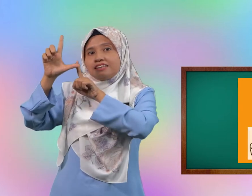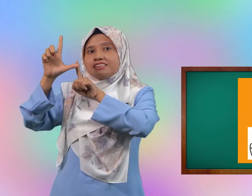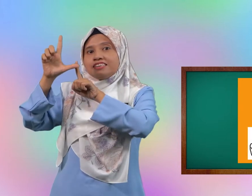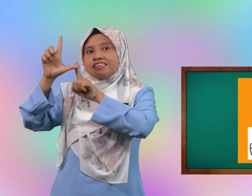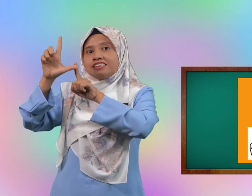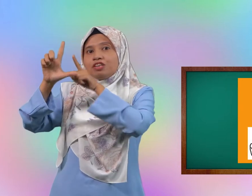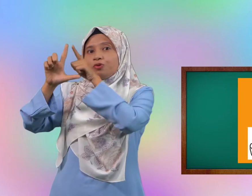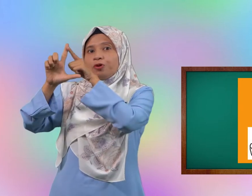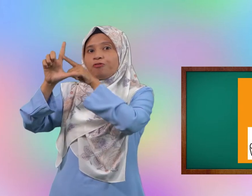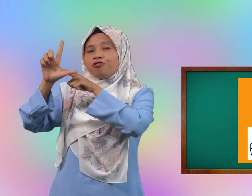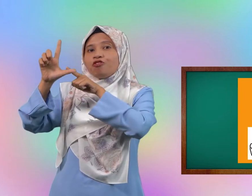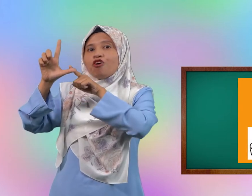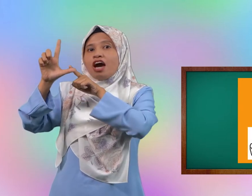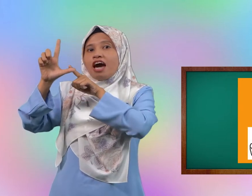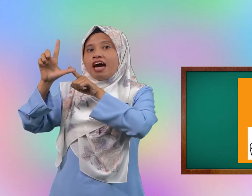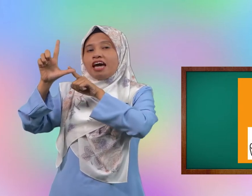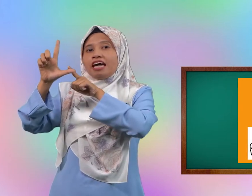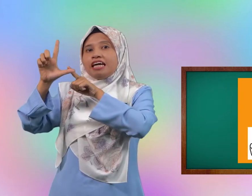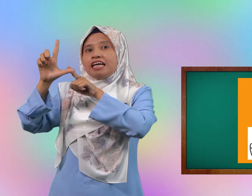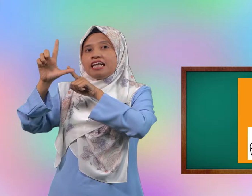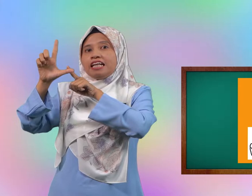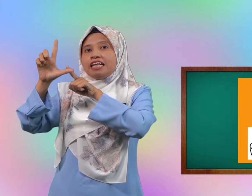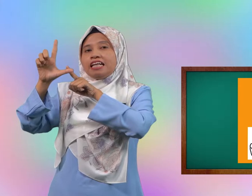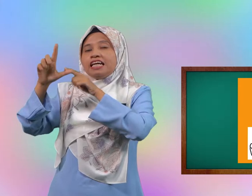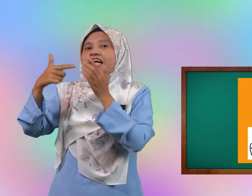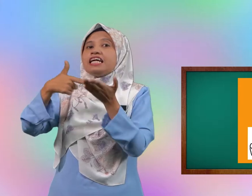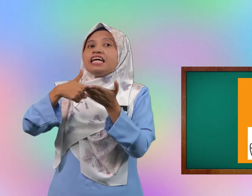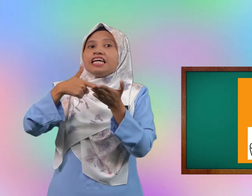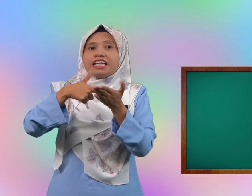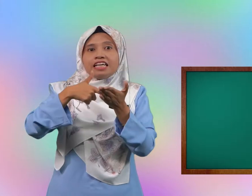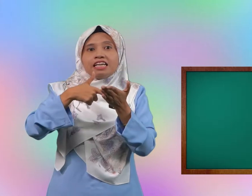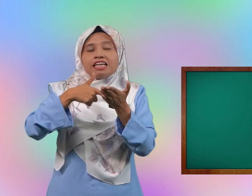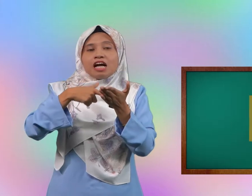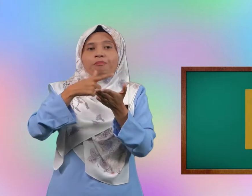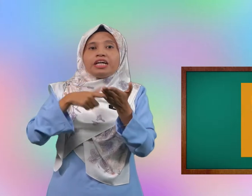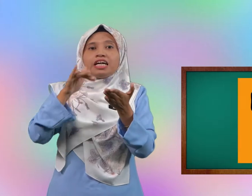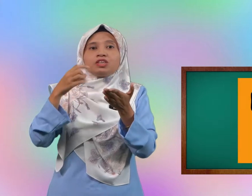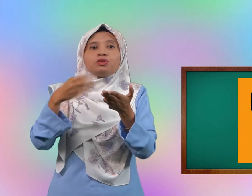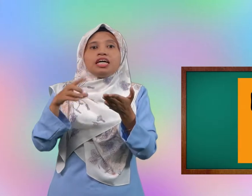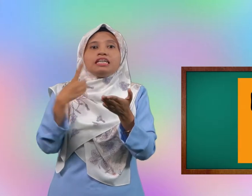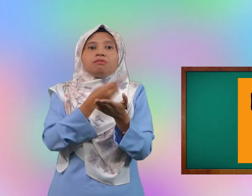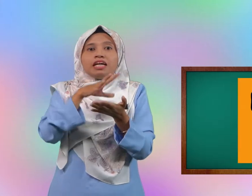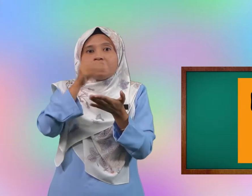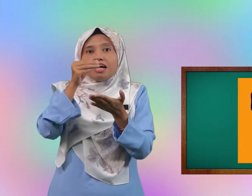huruf m lagi apa apa yang yang sudah kita belajar